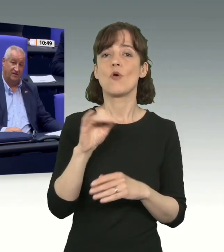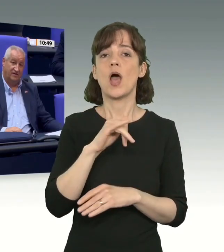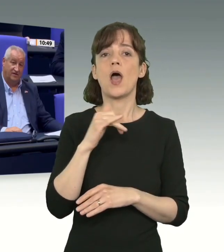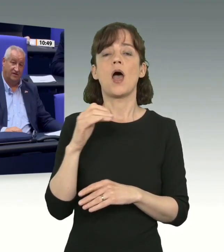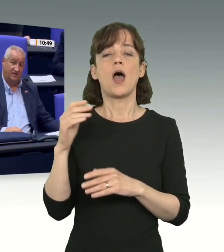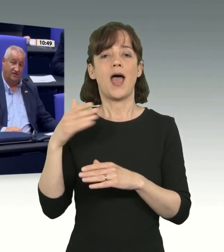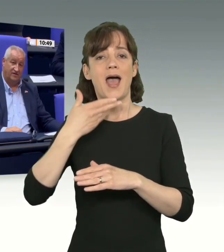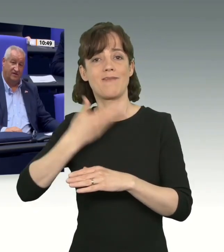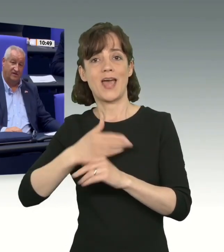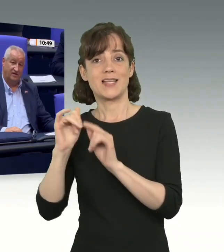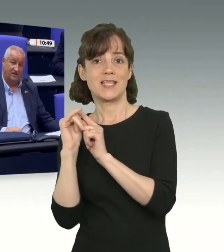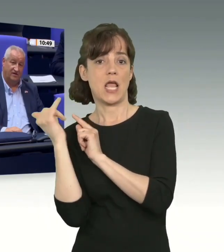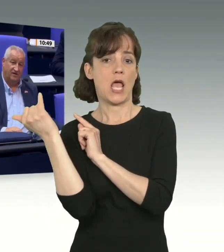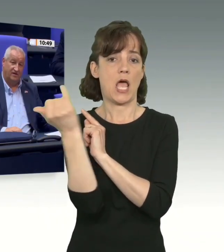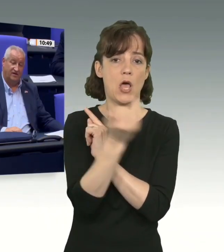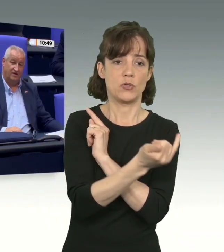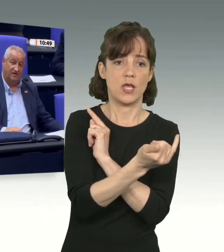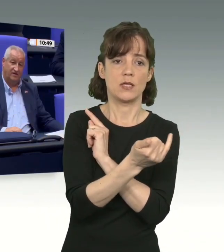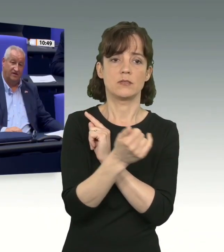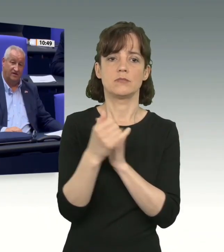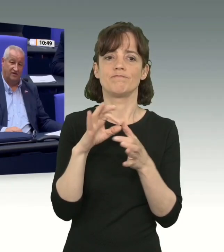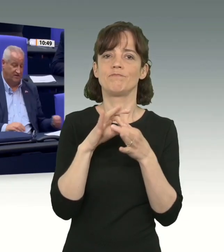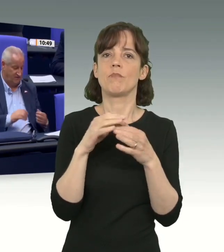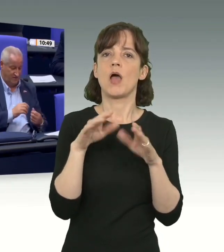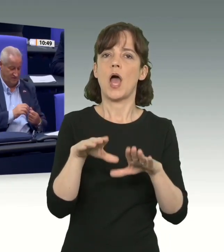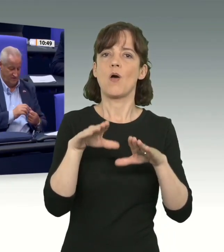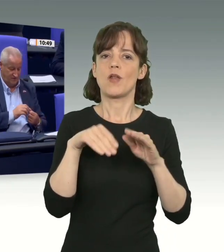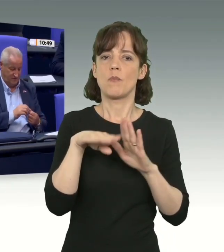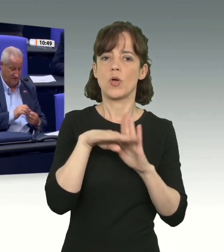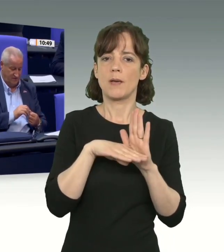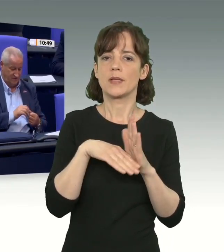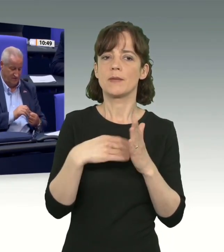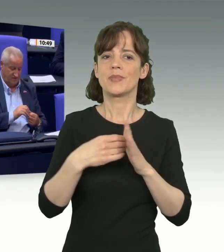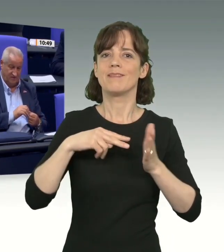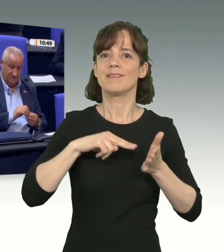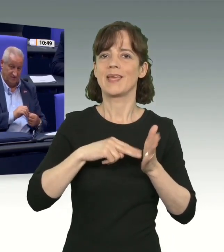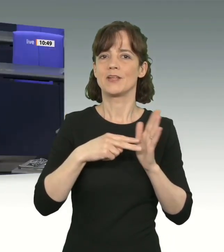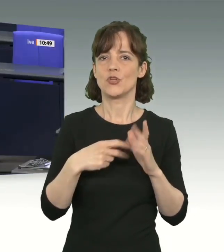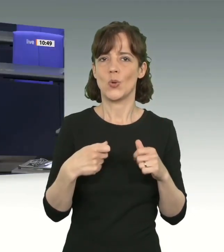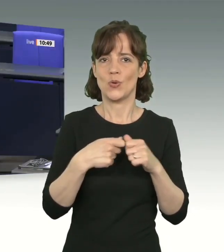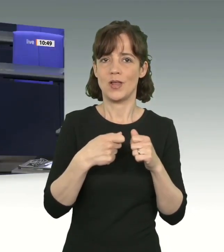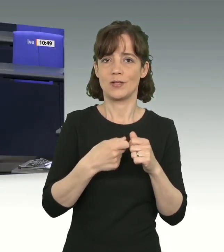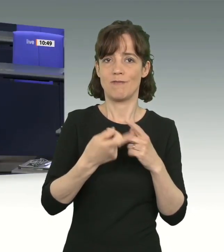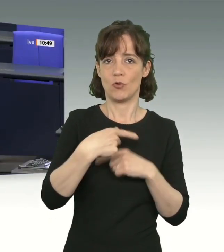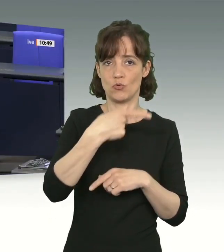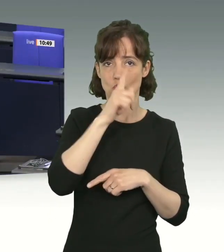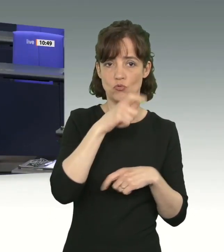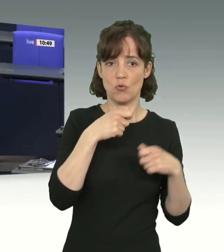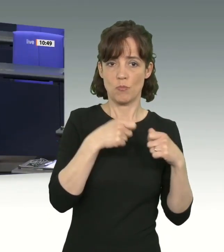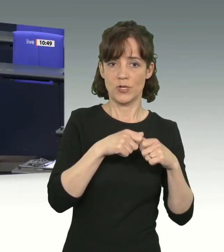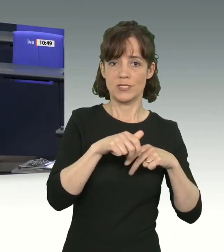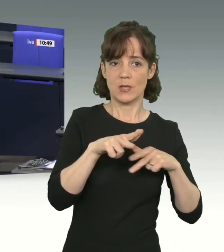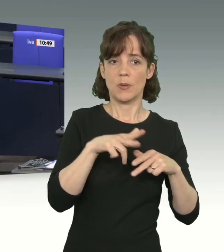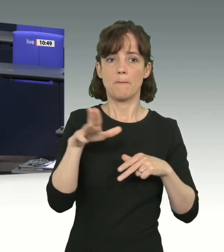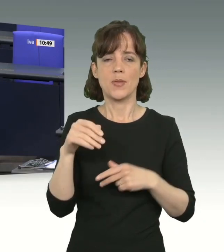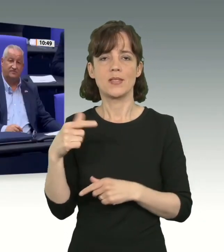aus Afghanistan im Rahmen des Aufnahmeprogramms sogenannte technische Kontakte der deutschen Bundesregierung mit den Taliban